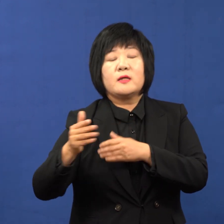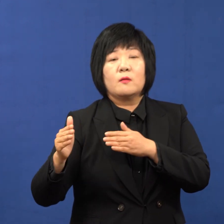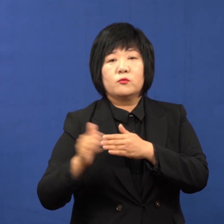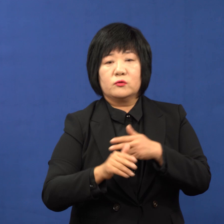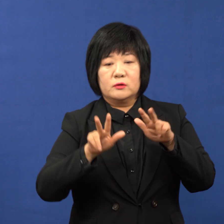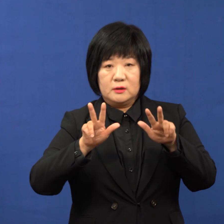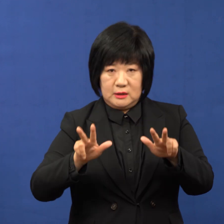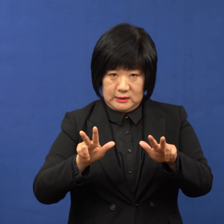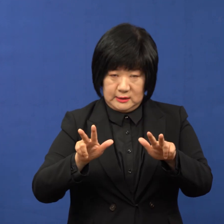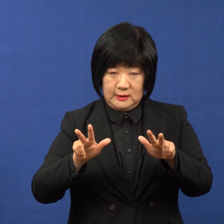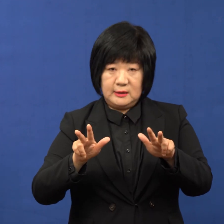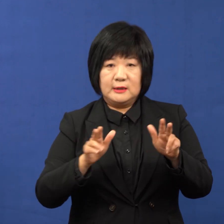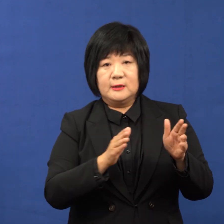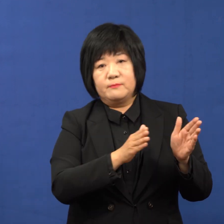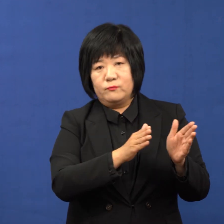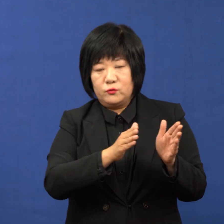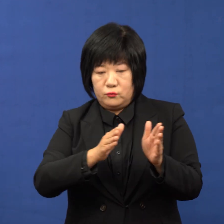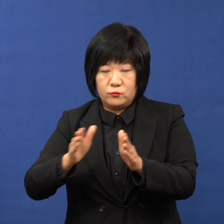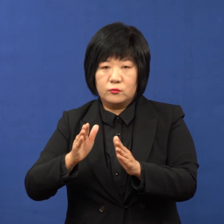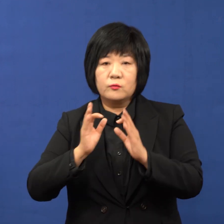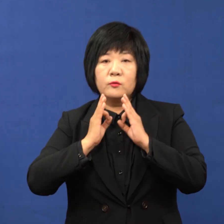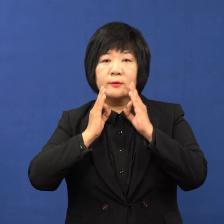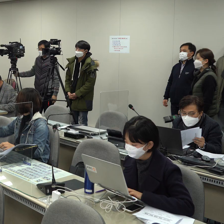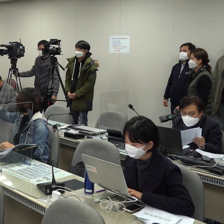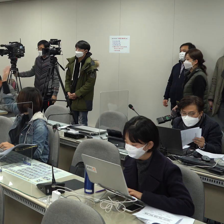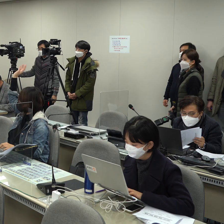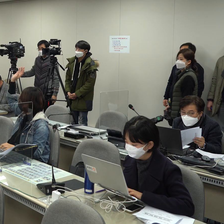찬찬히 계속적으로 노력을 해나가겠습니다.